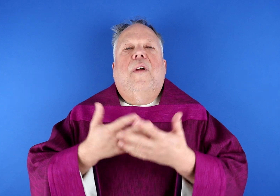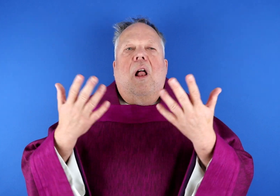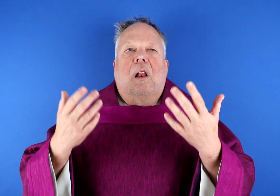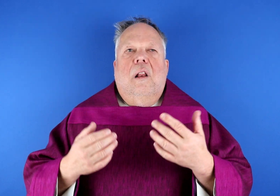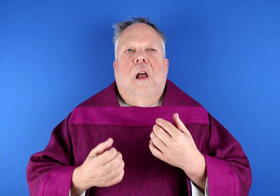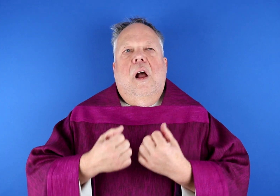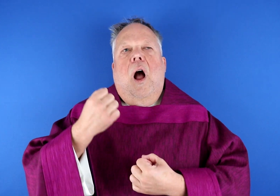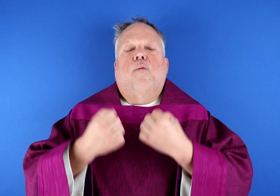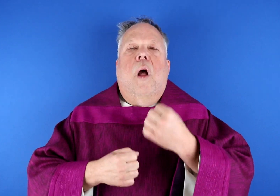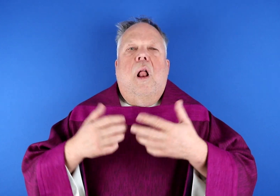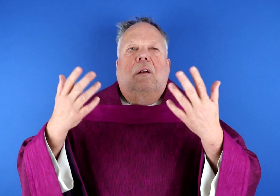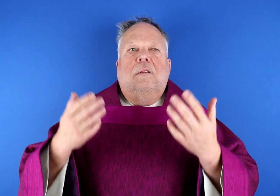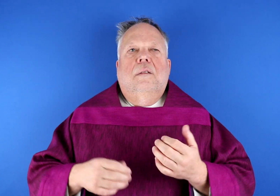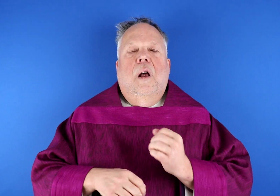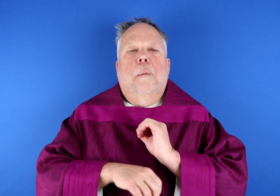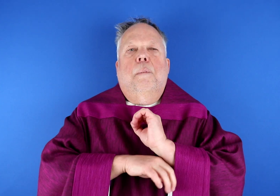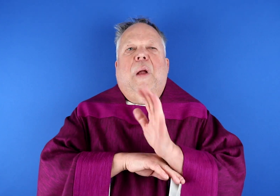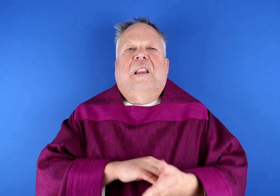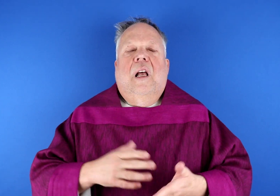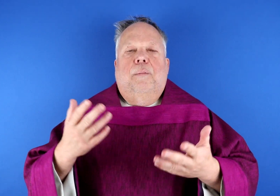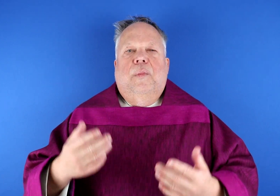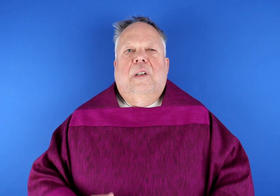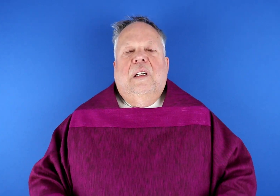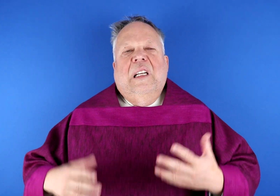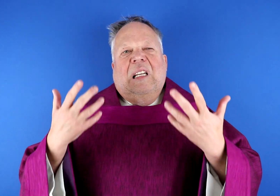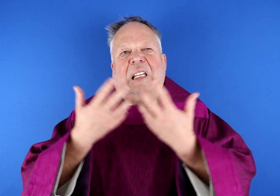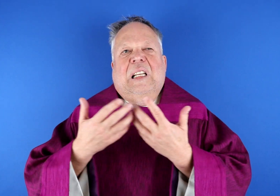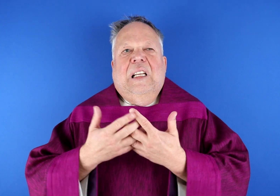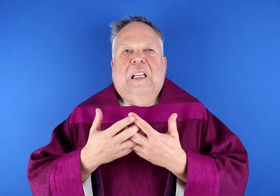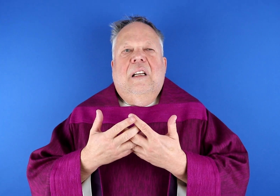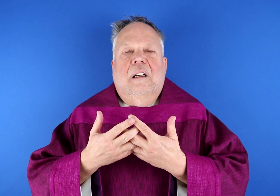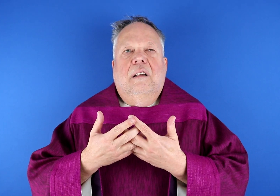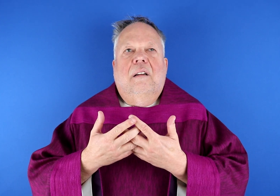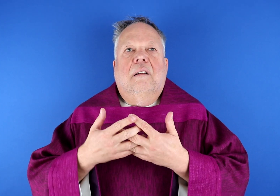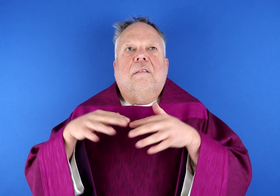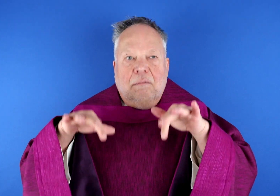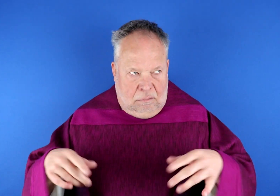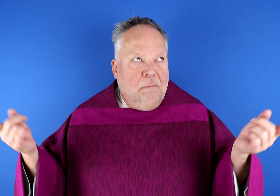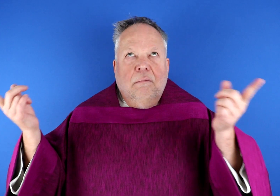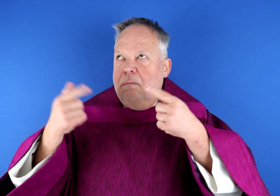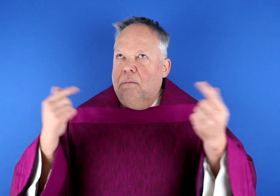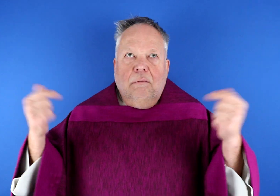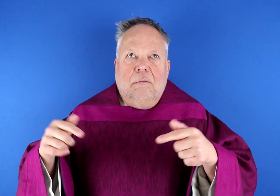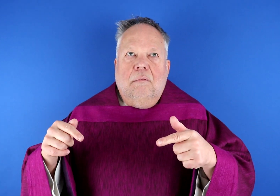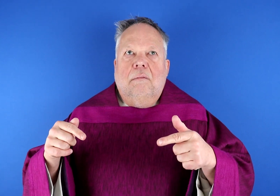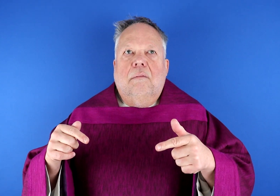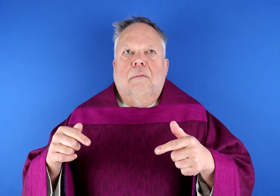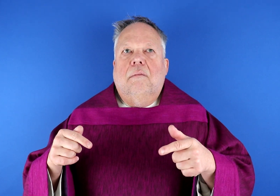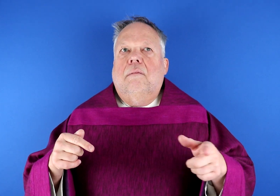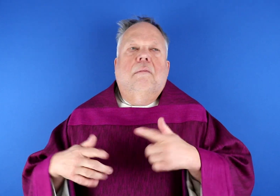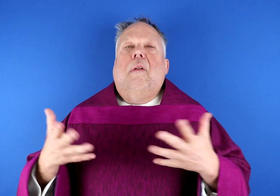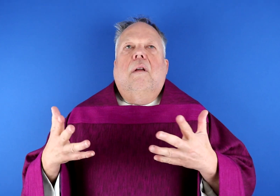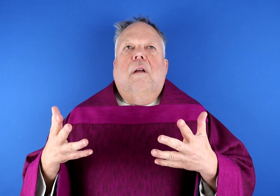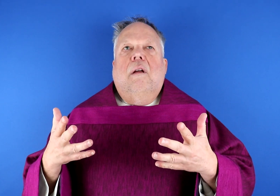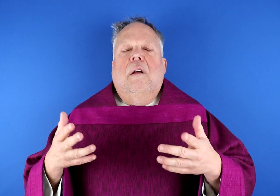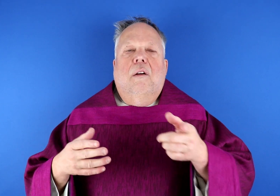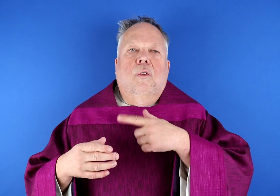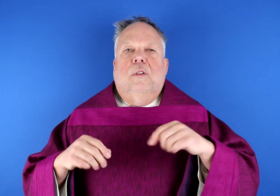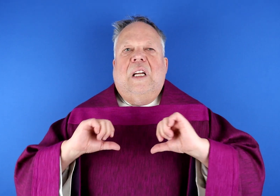Wenn ein Unfall passiert oder Gewalt oder die Pandemie oder Kriege da sind um uns herum, dann